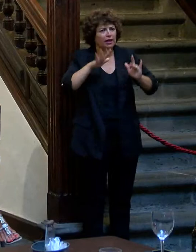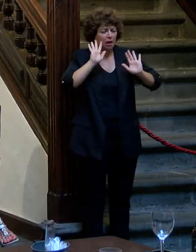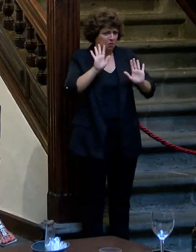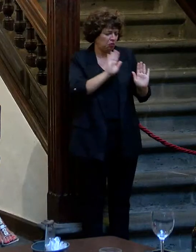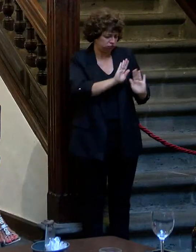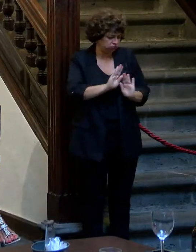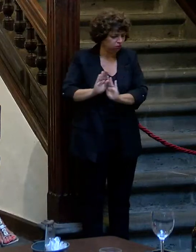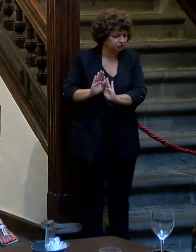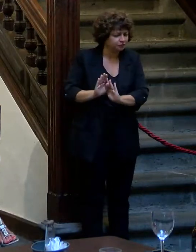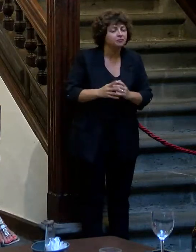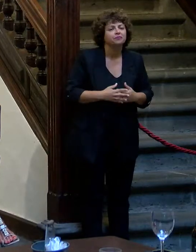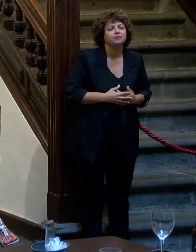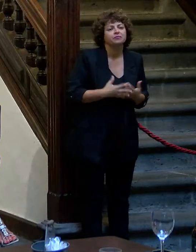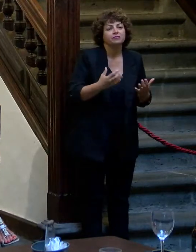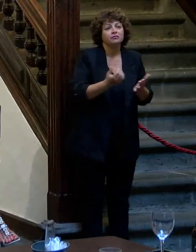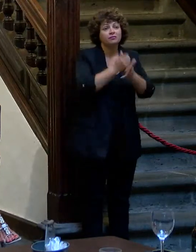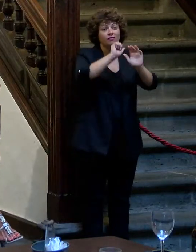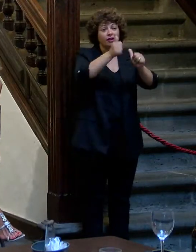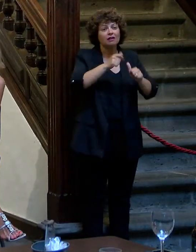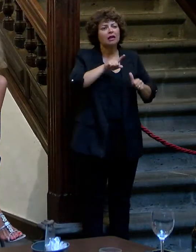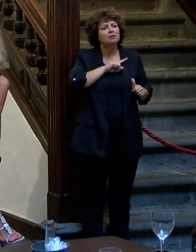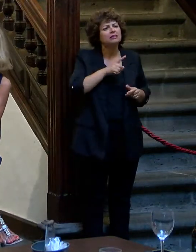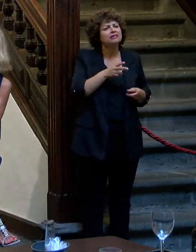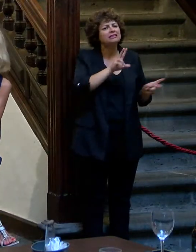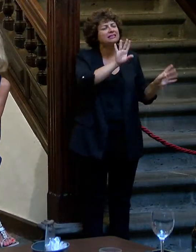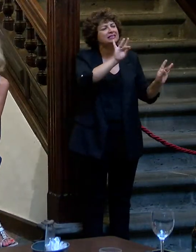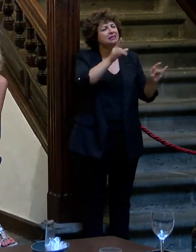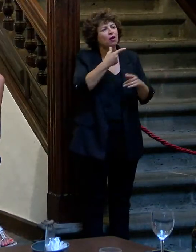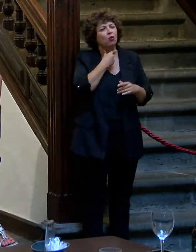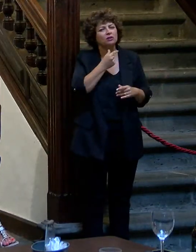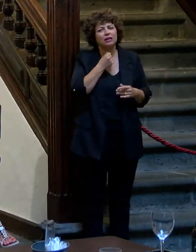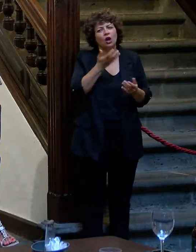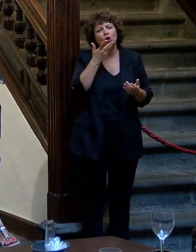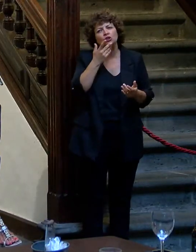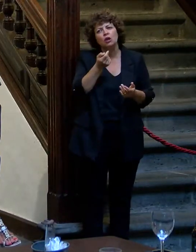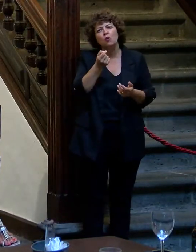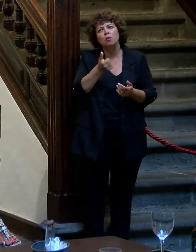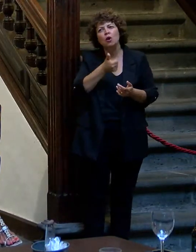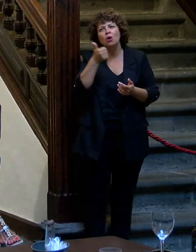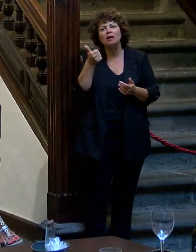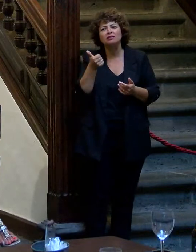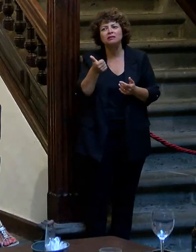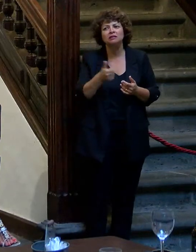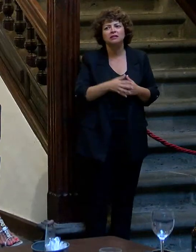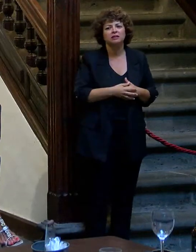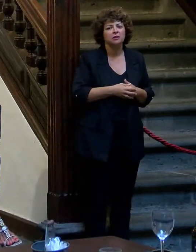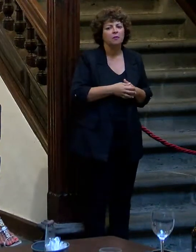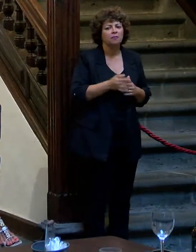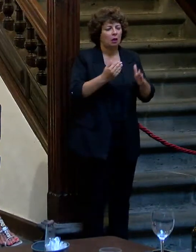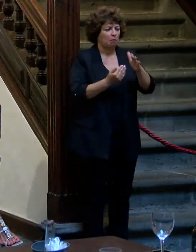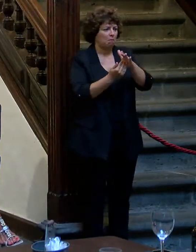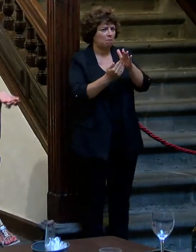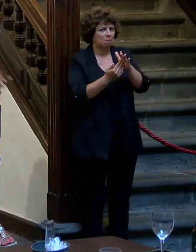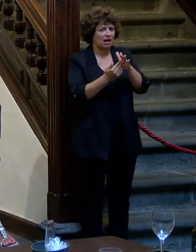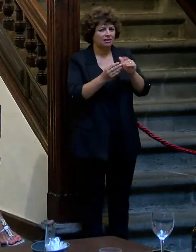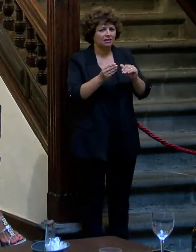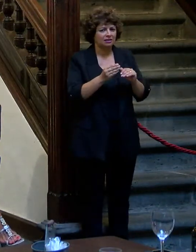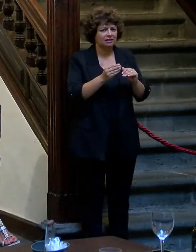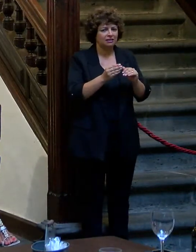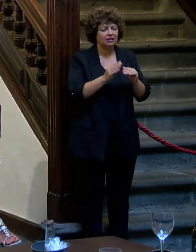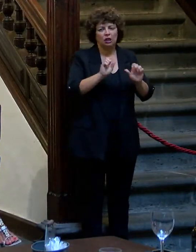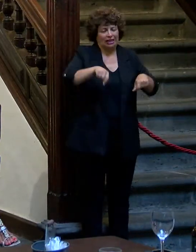De todas maneras, a mí sí me gustaría, sobre todo, que conociéramos un poquito más de la mujer. quieres? Perdón, una pausa. ¿La Coca-Cola?